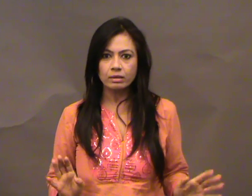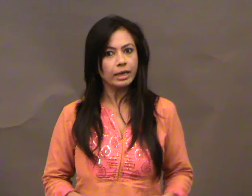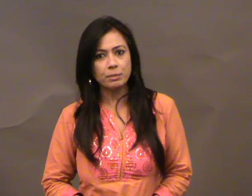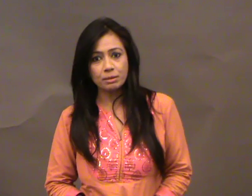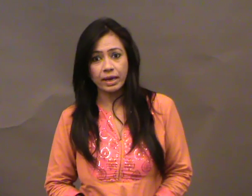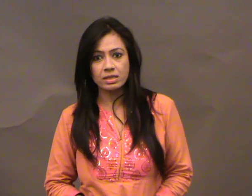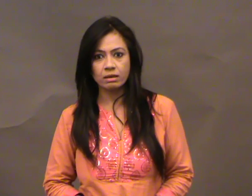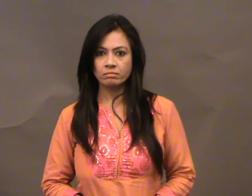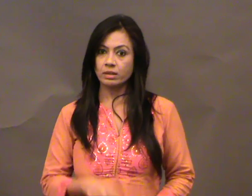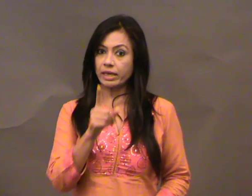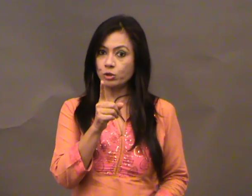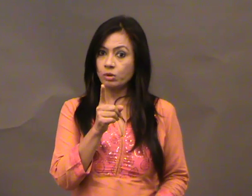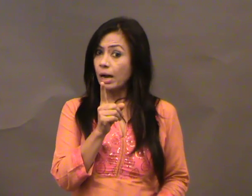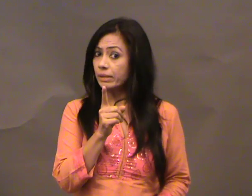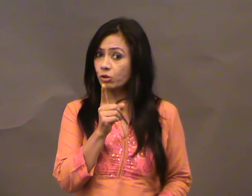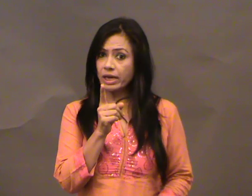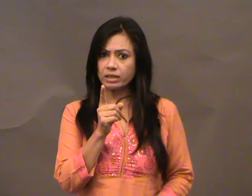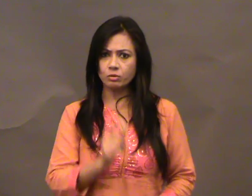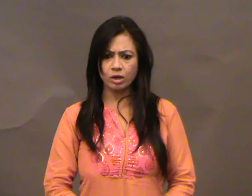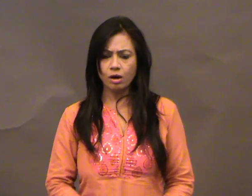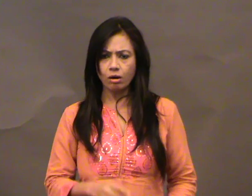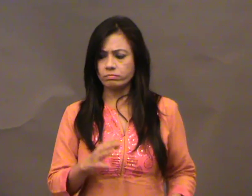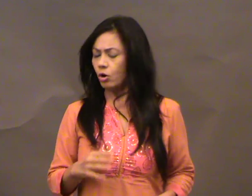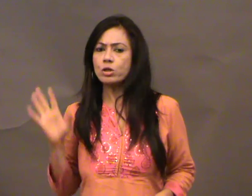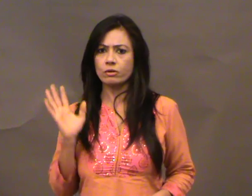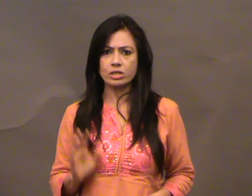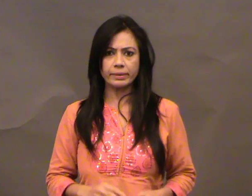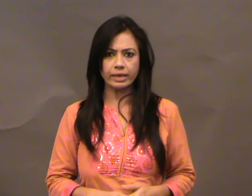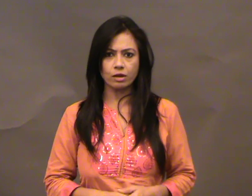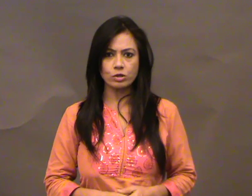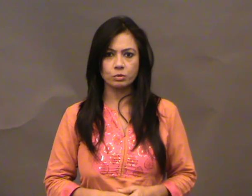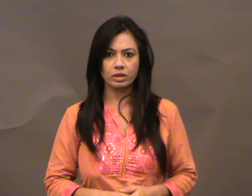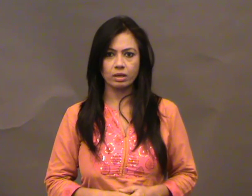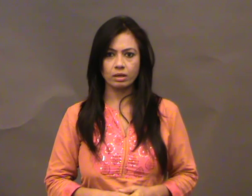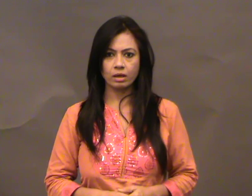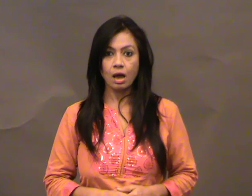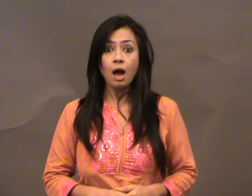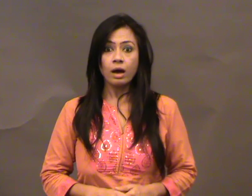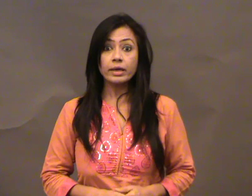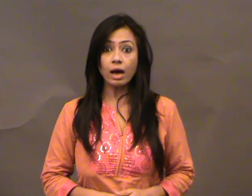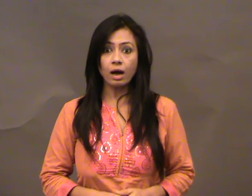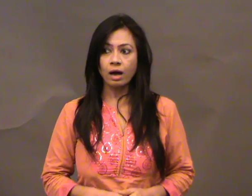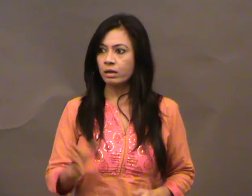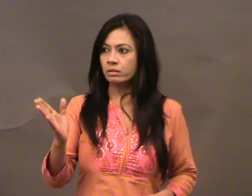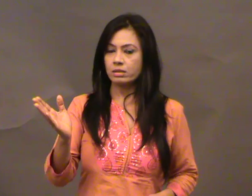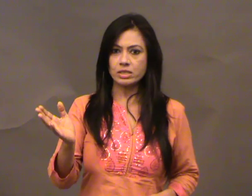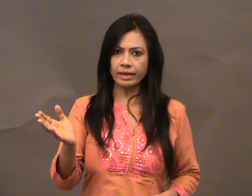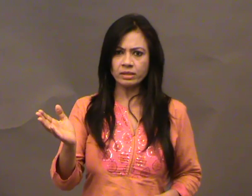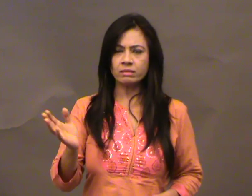घर में सब कैसे हैं, देशी, अब में तो जाने नहीं दोगी, और होस्टर होस्टर में नहीं कोई जुरूद नहीं है, क्या, जिया जी,